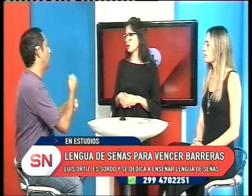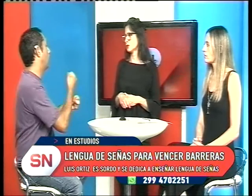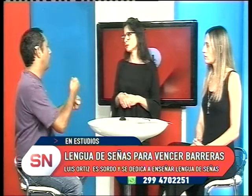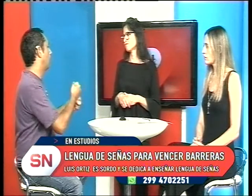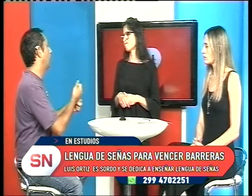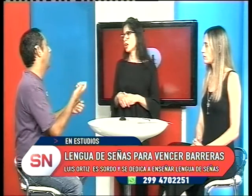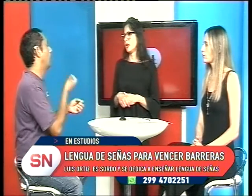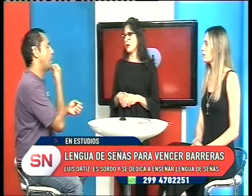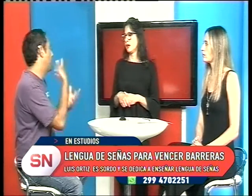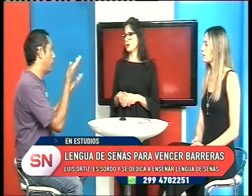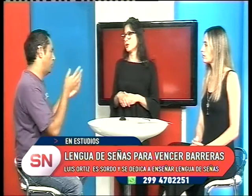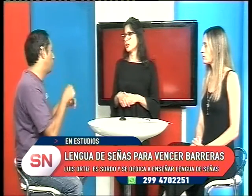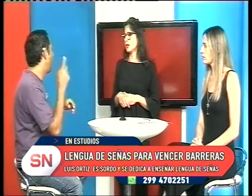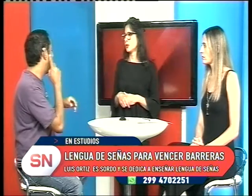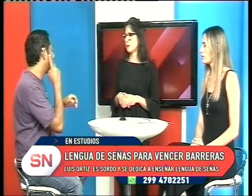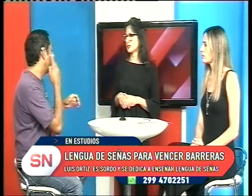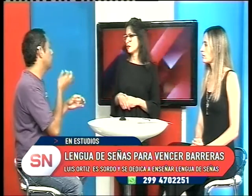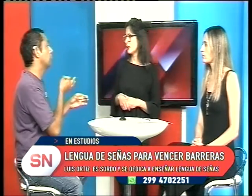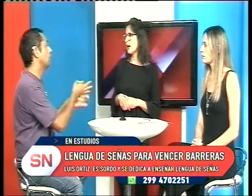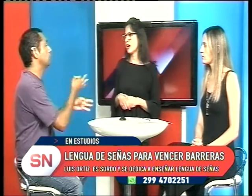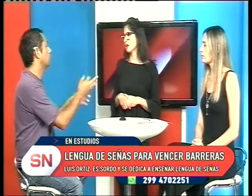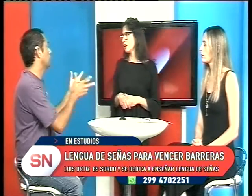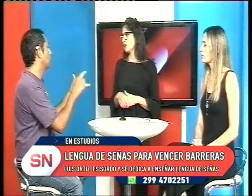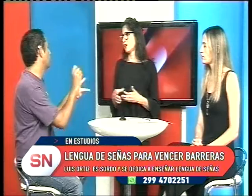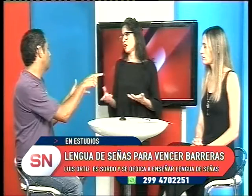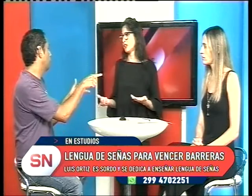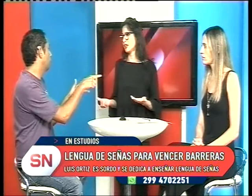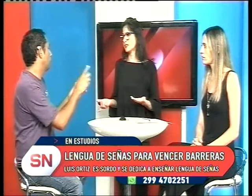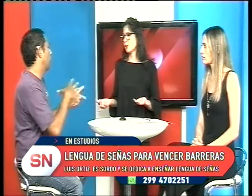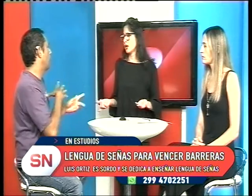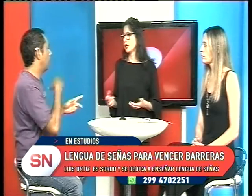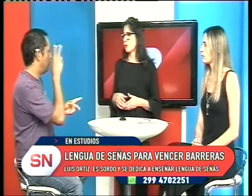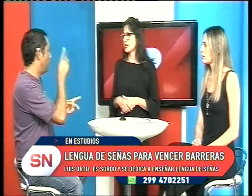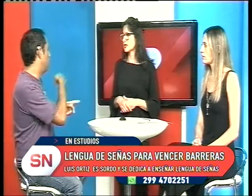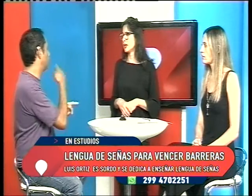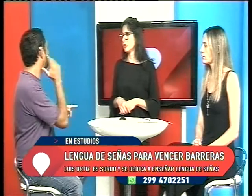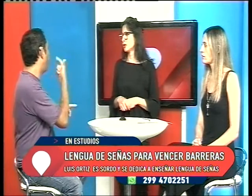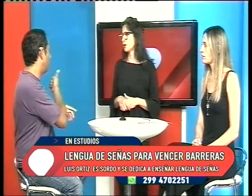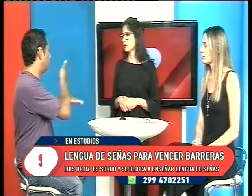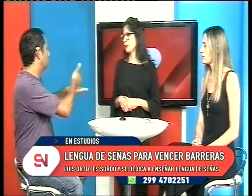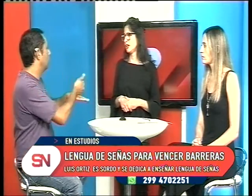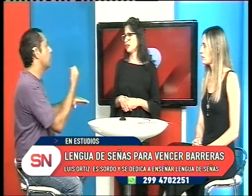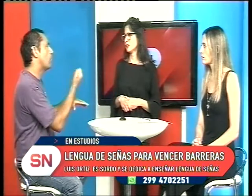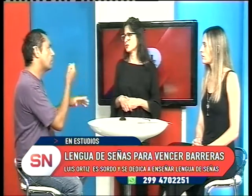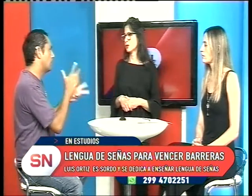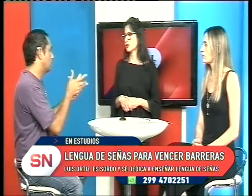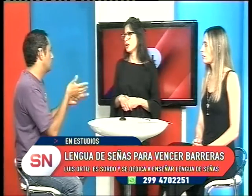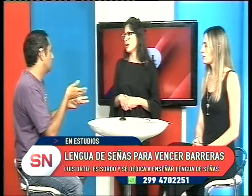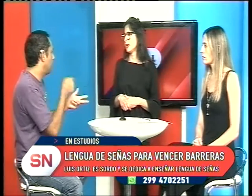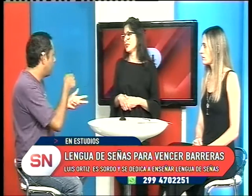nos tienen en cuenta para trabajar, en las escuelas no hay lengua de señas, no nos respetan. Es